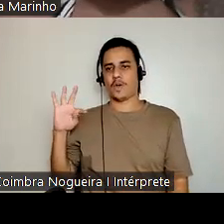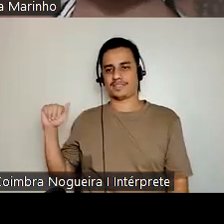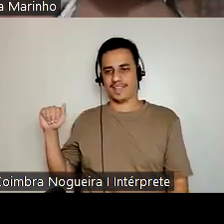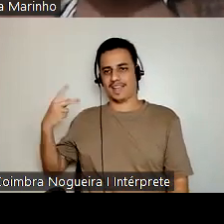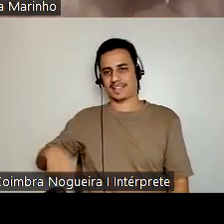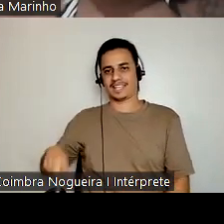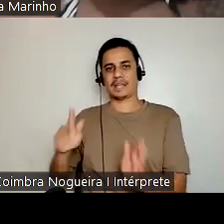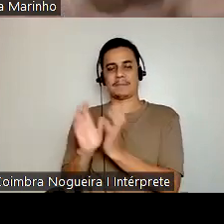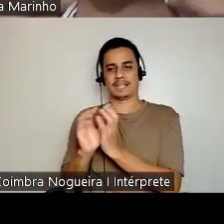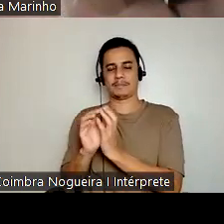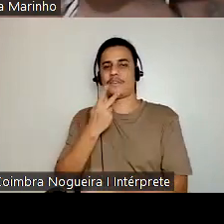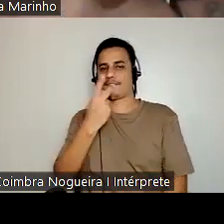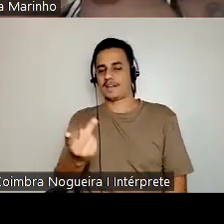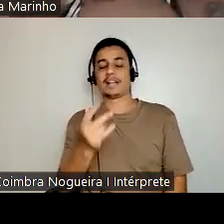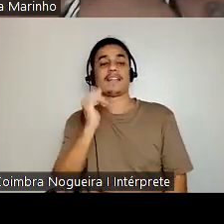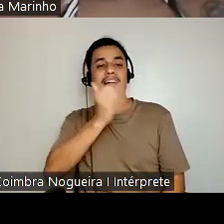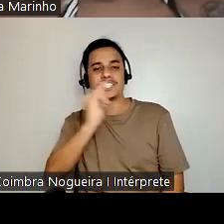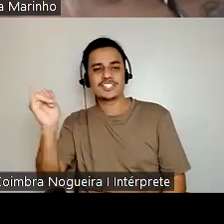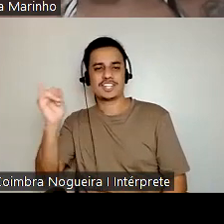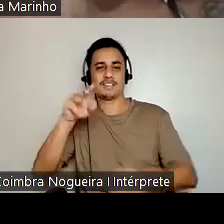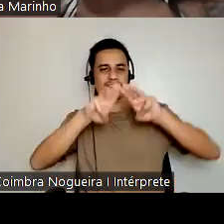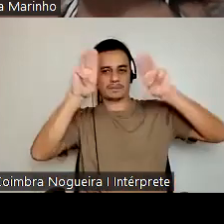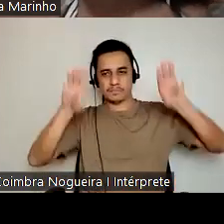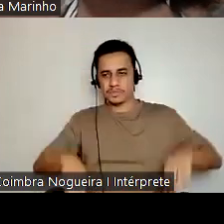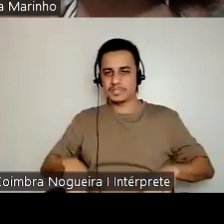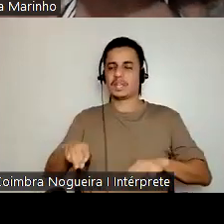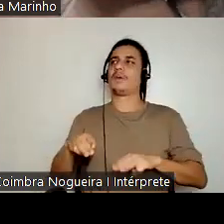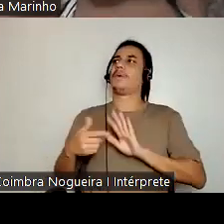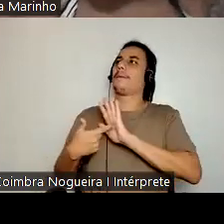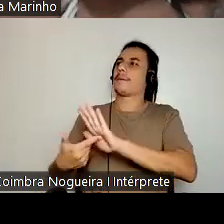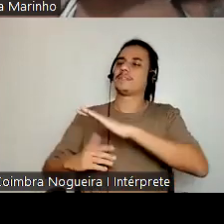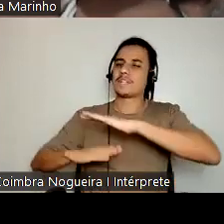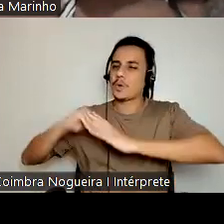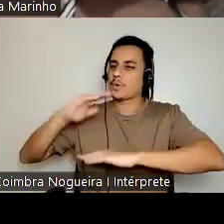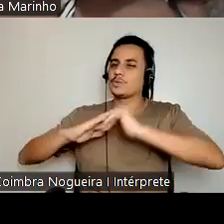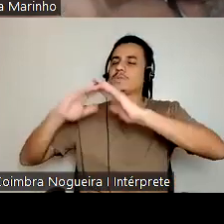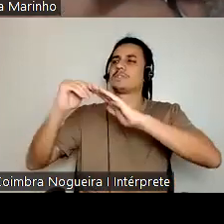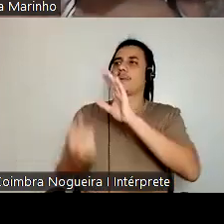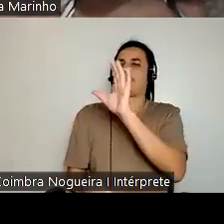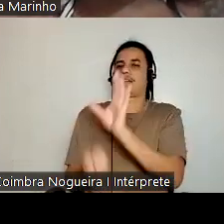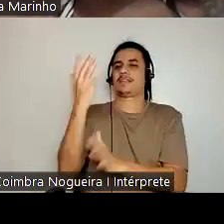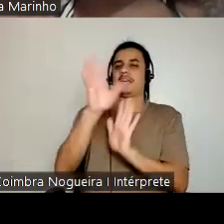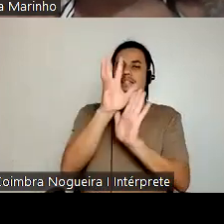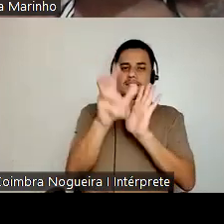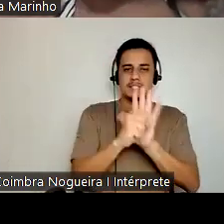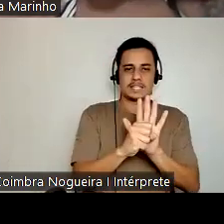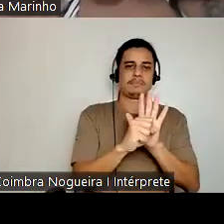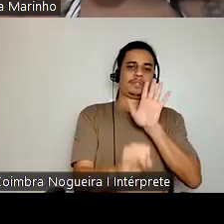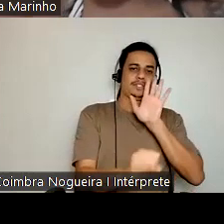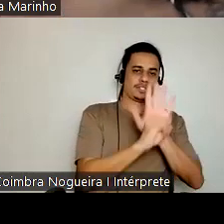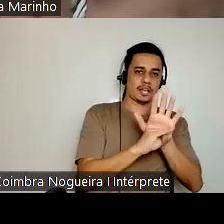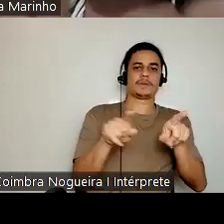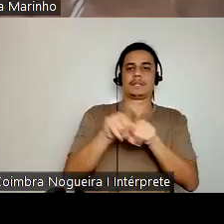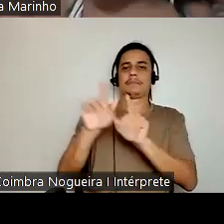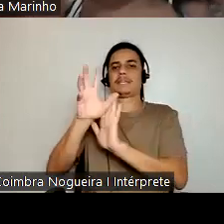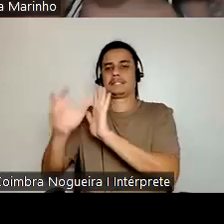diz que as narrativas museológicas, elas são responsáveis por construir símbolos identitários e símbolos nacionais, ele diz, olha, lá no